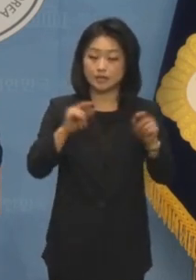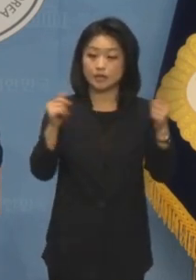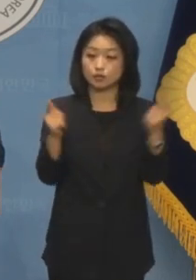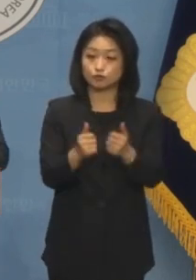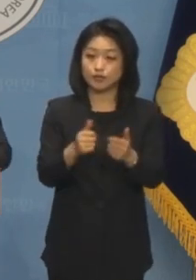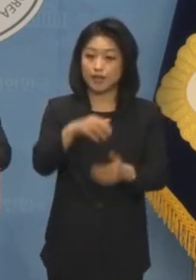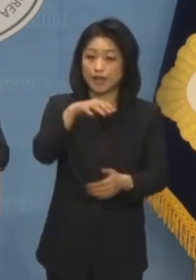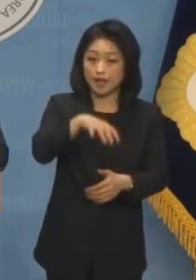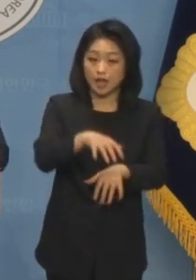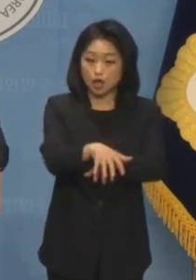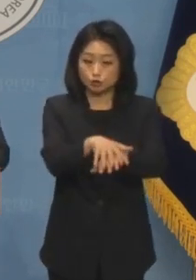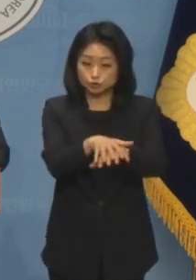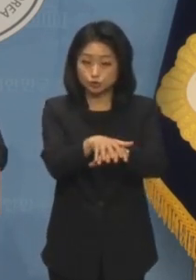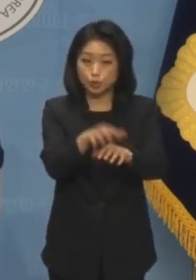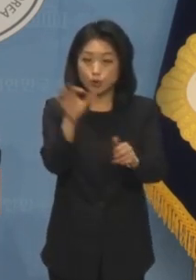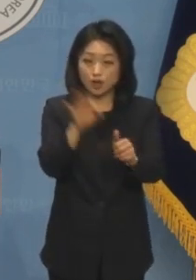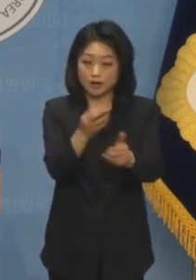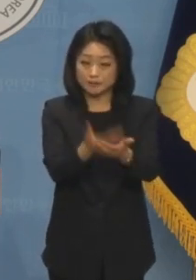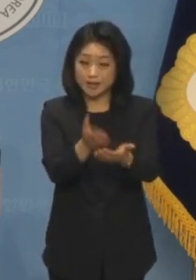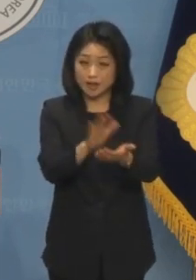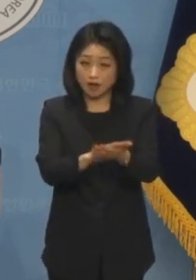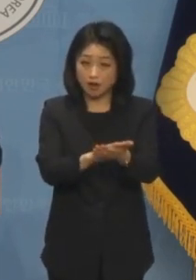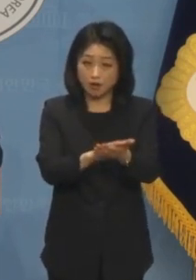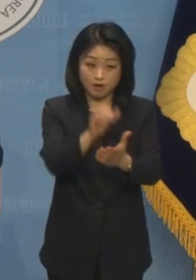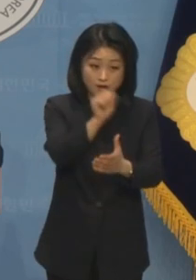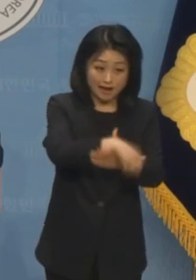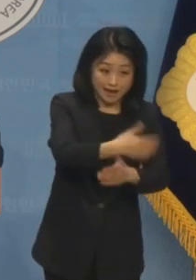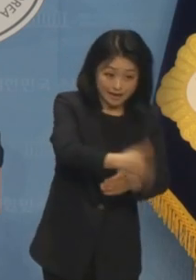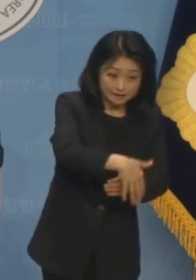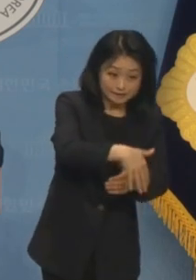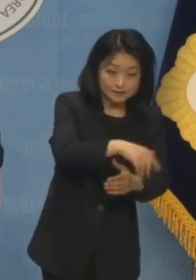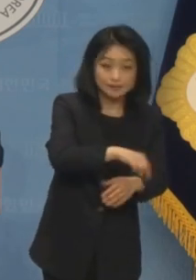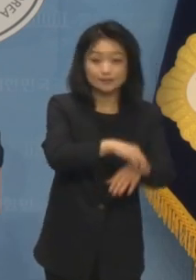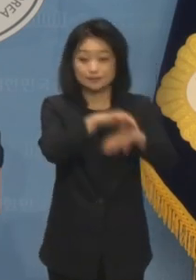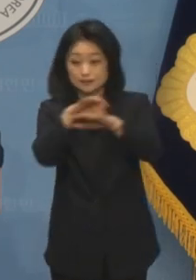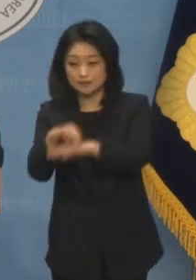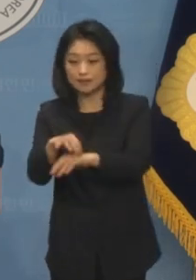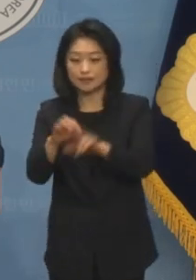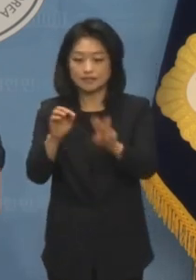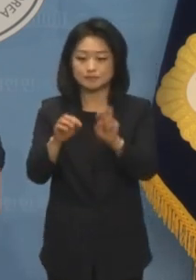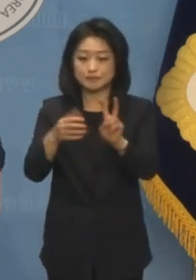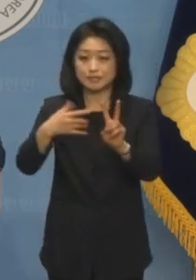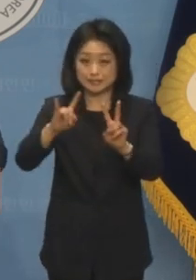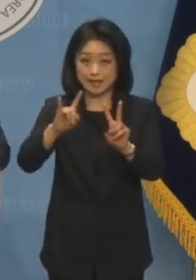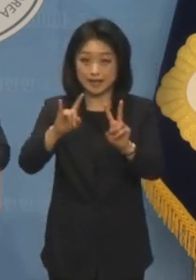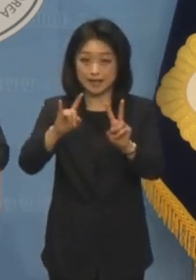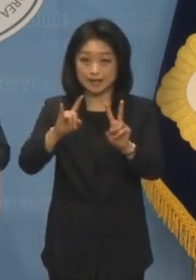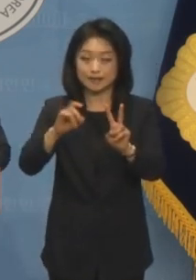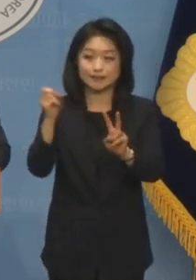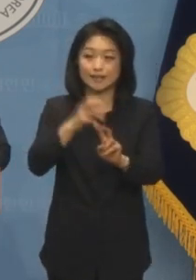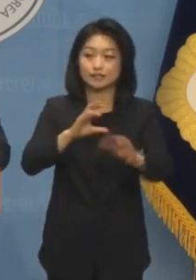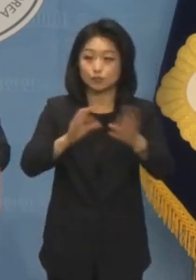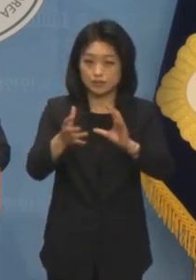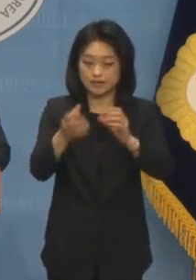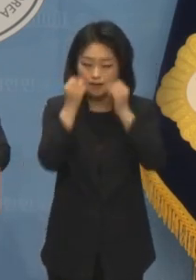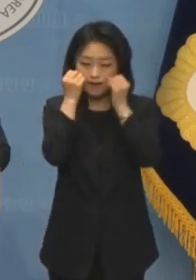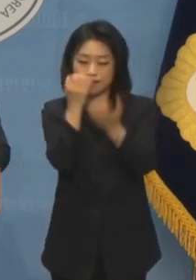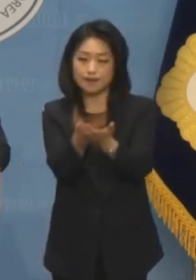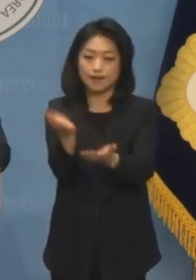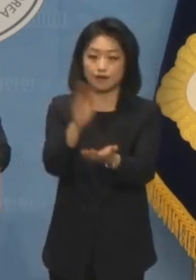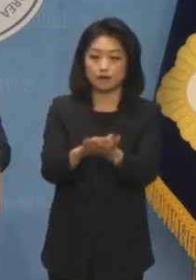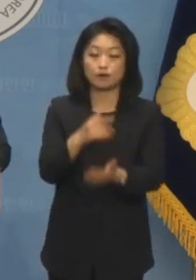구조개혁을 허락하지 않는다면 이를 22대 국회로 넘겨 확실한 개혁이 이루어지게 하는 방안도 고려해야 할 것입니다.